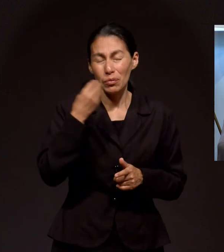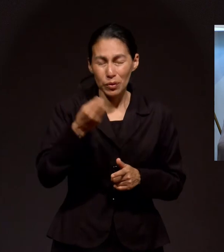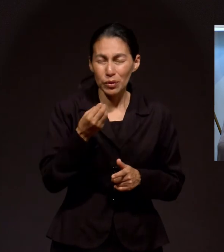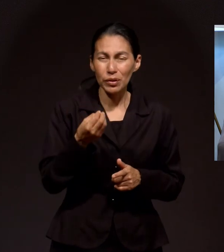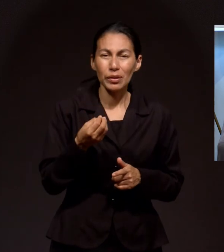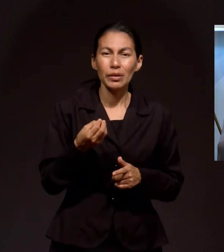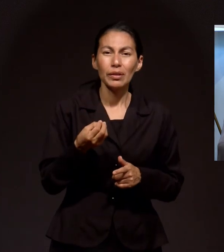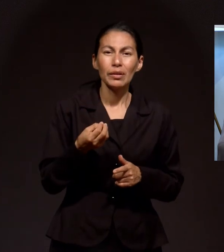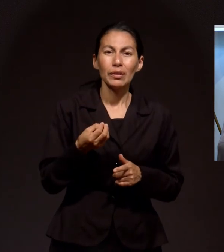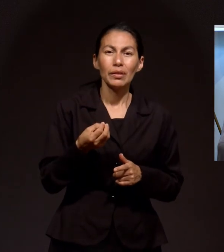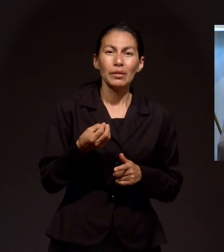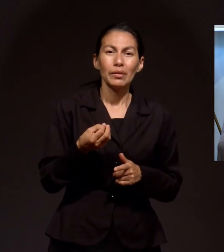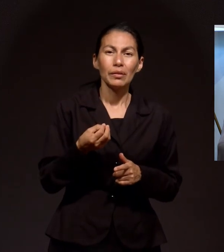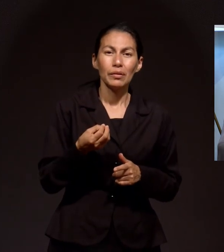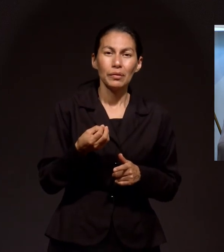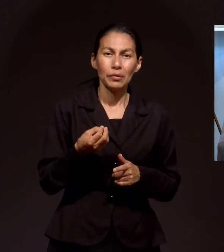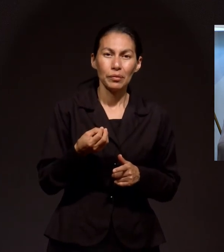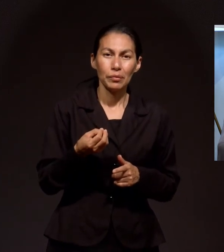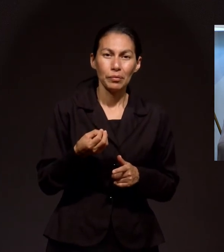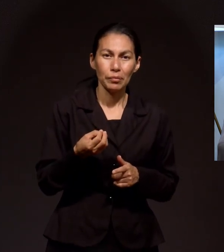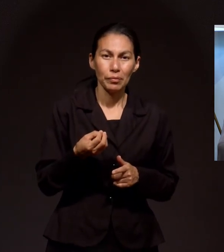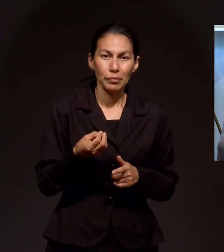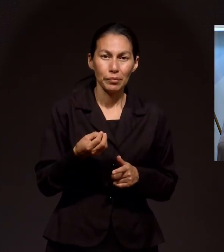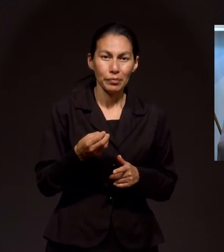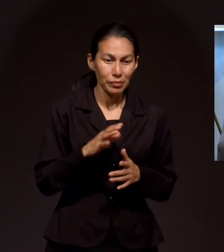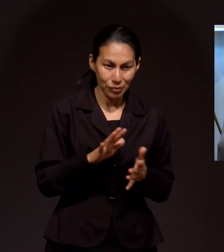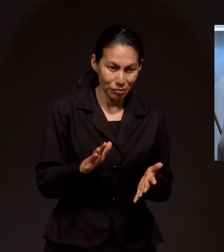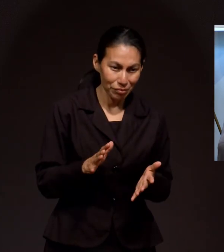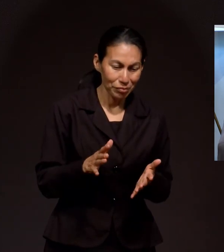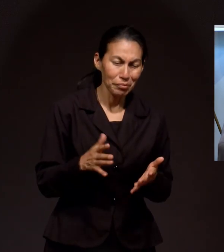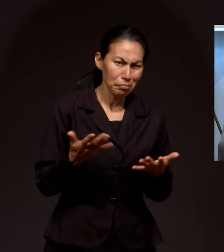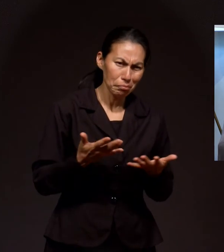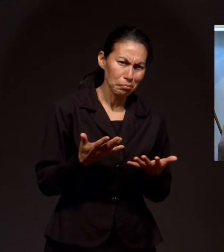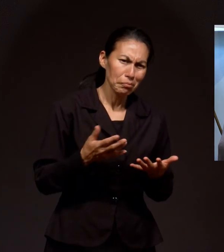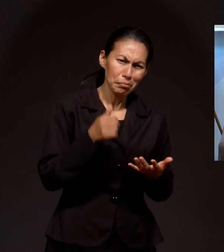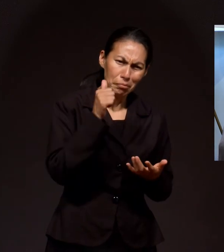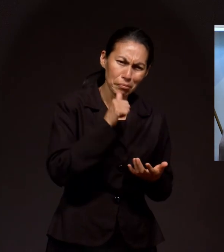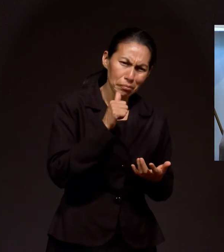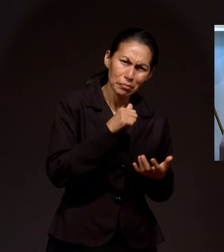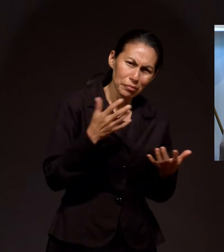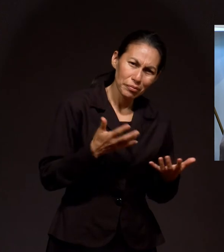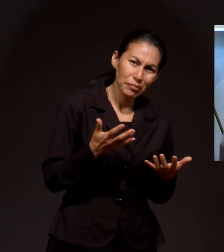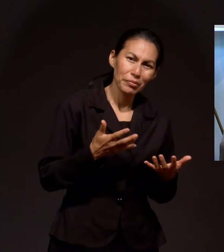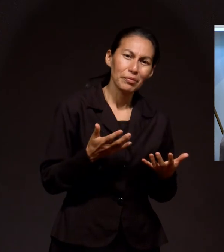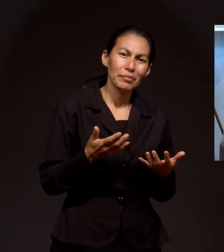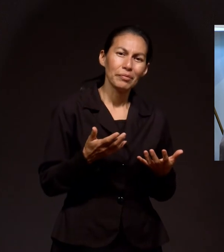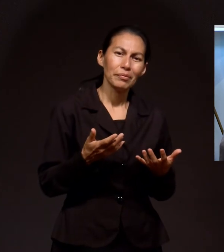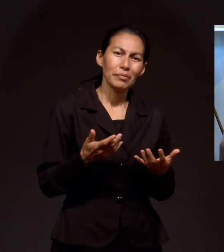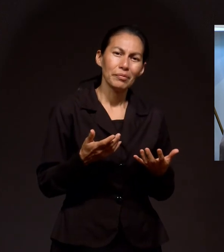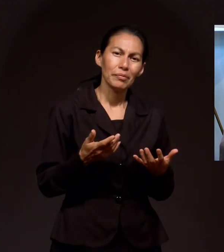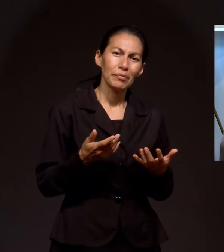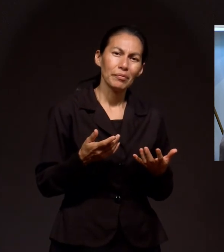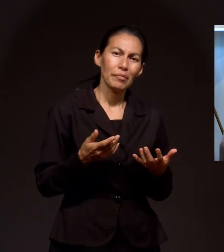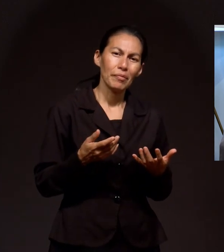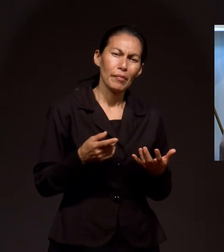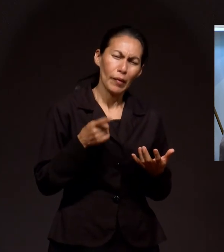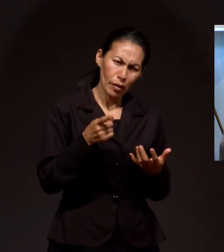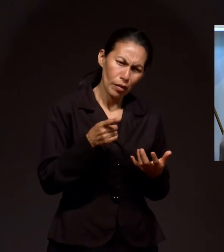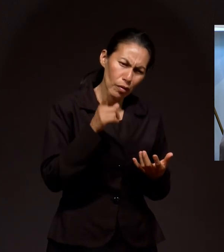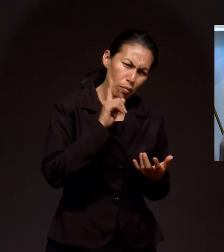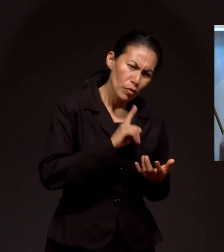damas que se incorporan. Ya tenemos ese, digámoslo así, esa